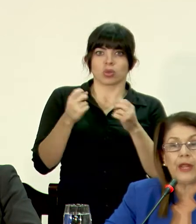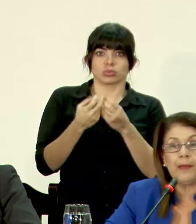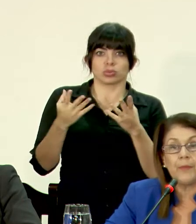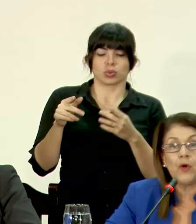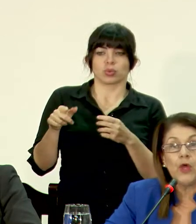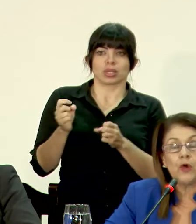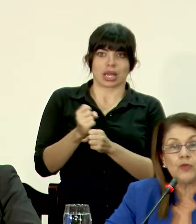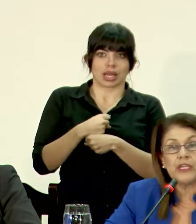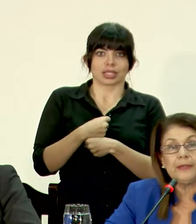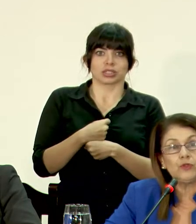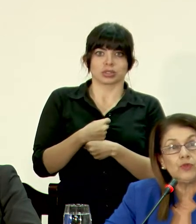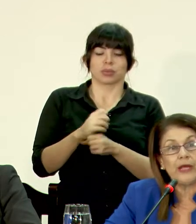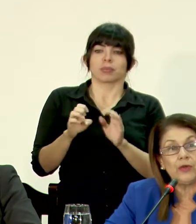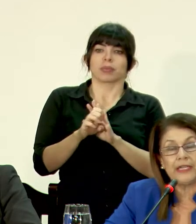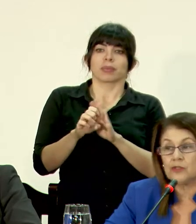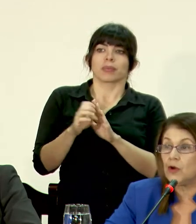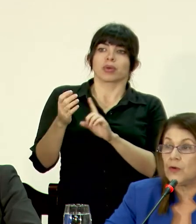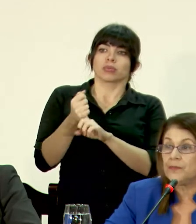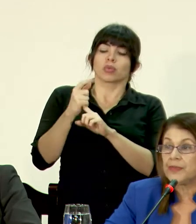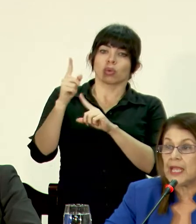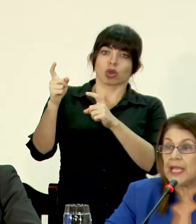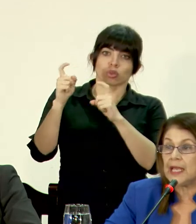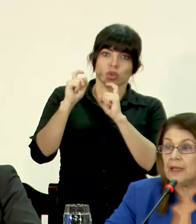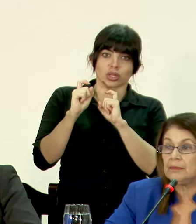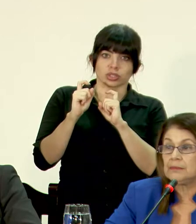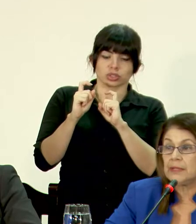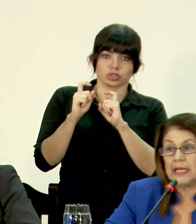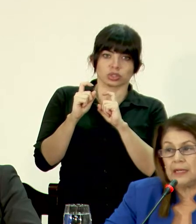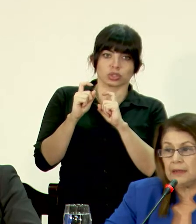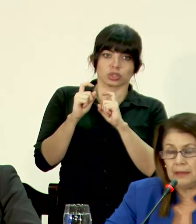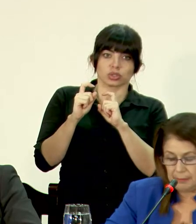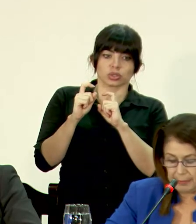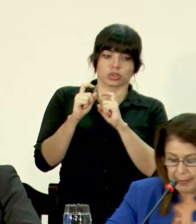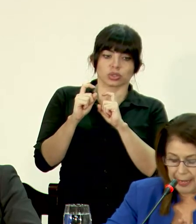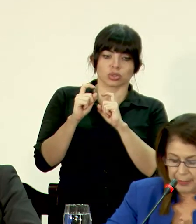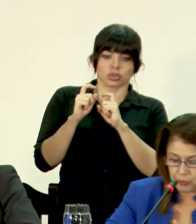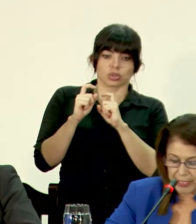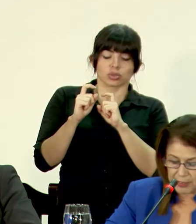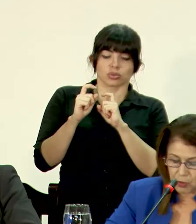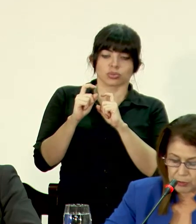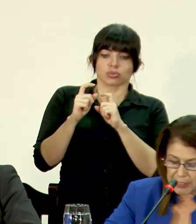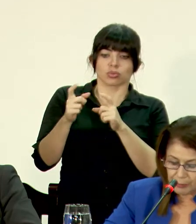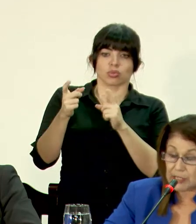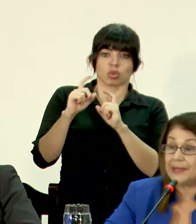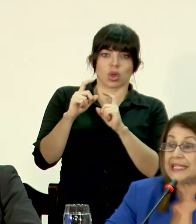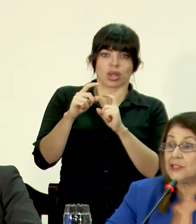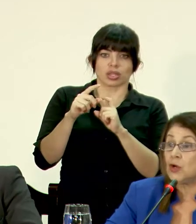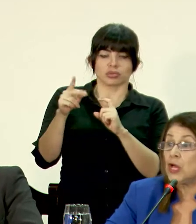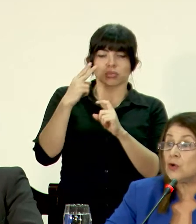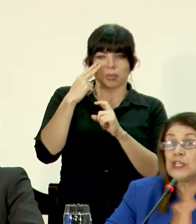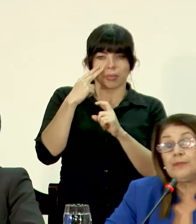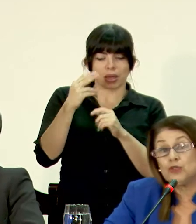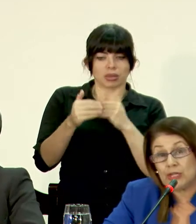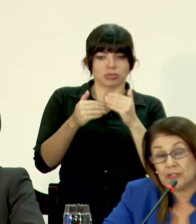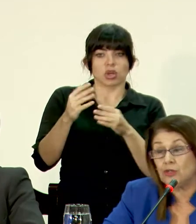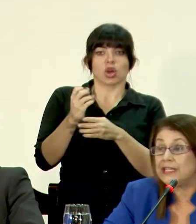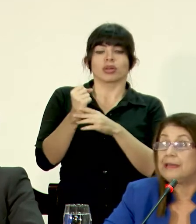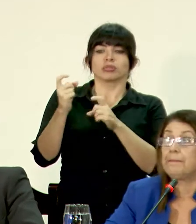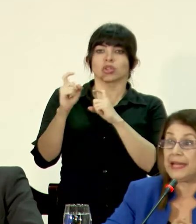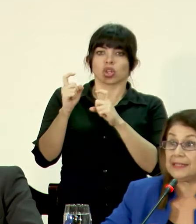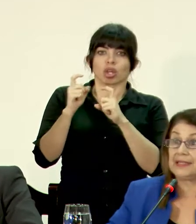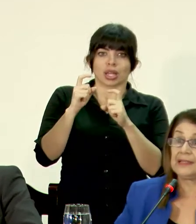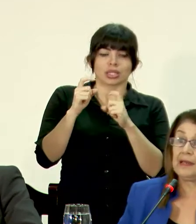Pública. Por ejemplo, conseguimos una donación en el… van a ver ustedes cómo seguimos avanzando. Conseguimos